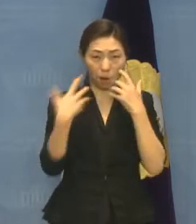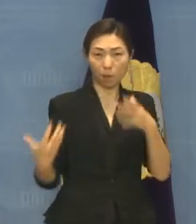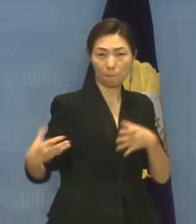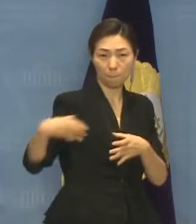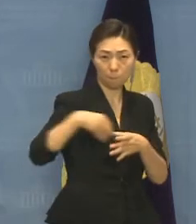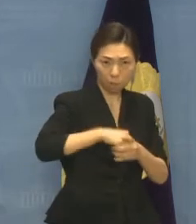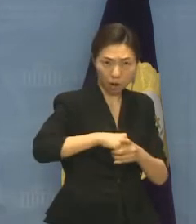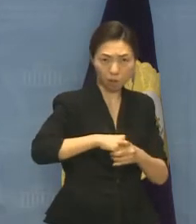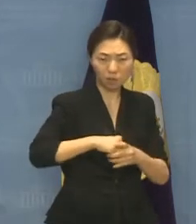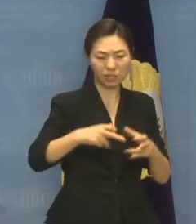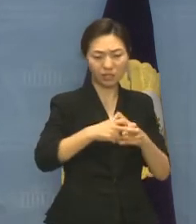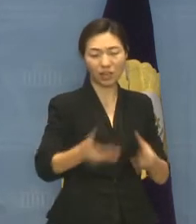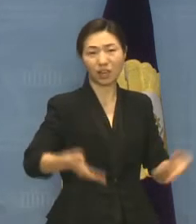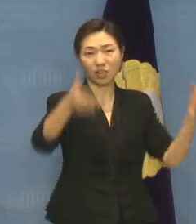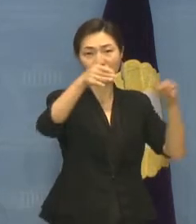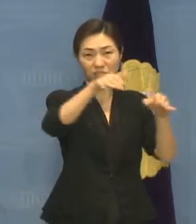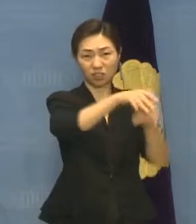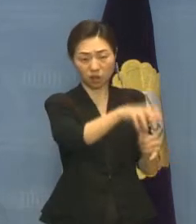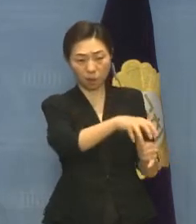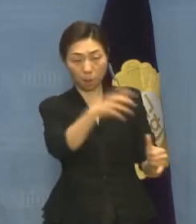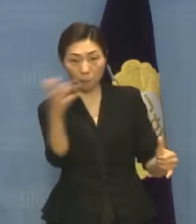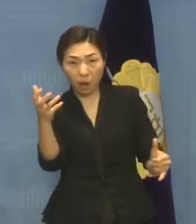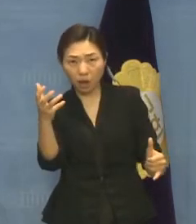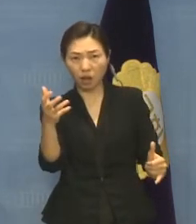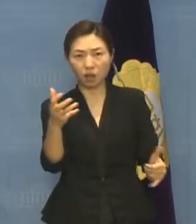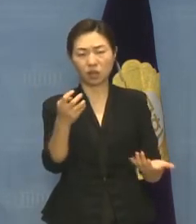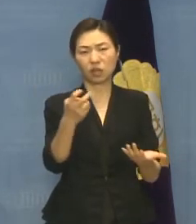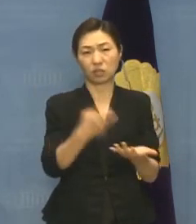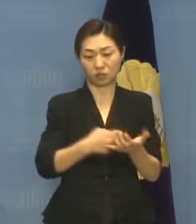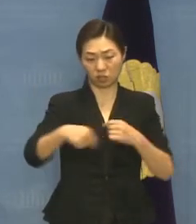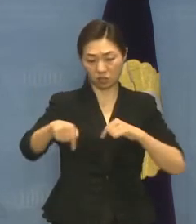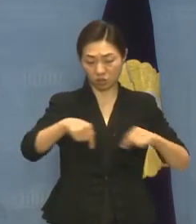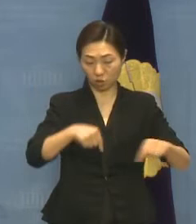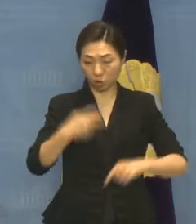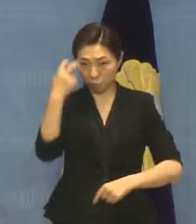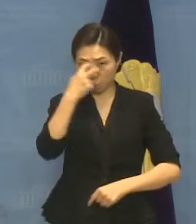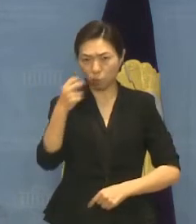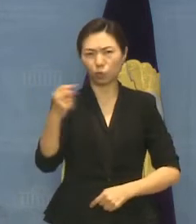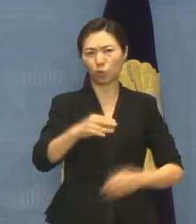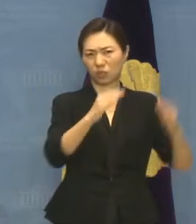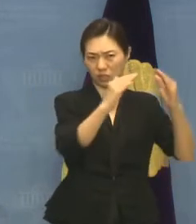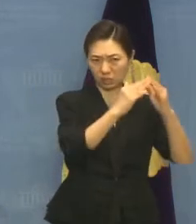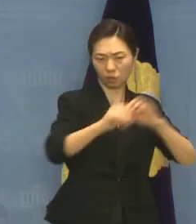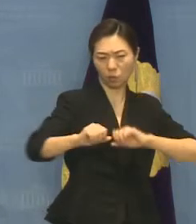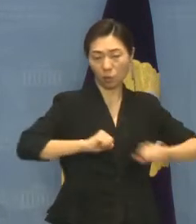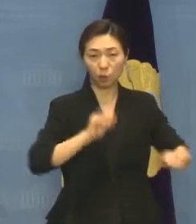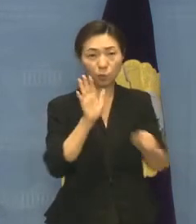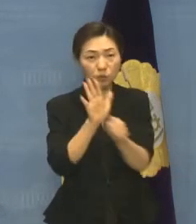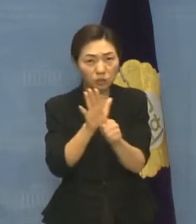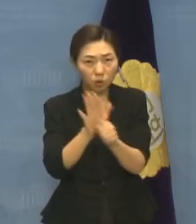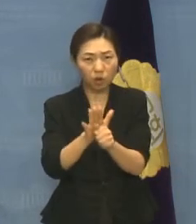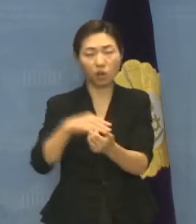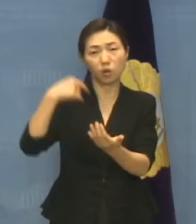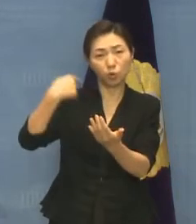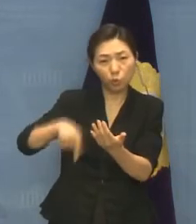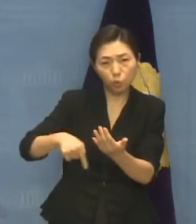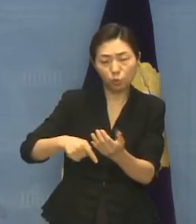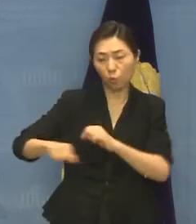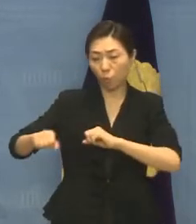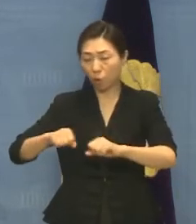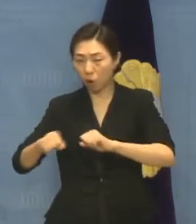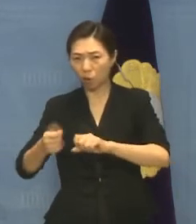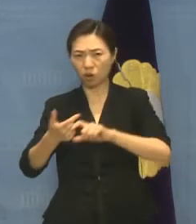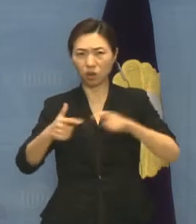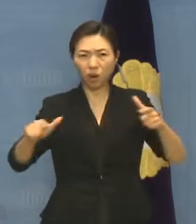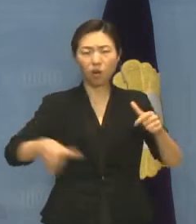장애인 로드맵을 검토하라라는 내용과 이를 주거, 활동지원, 이동, 교육 등 지역사회 기반을